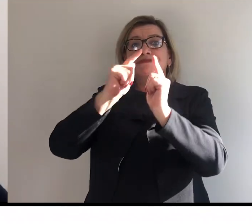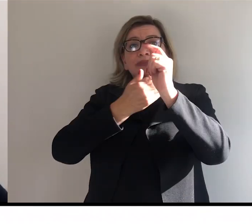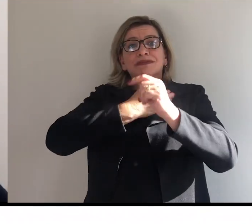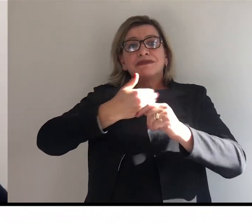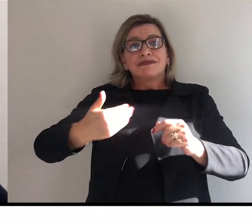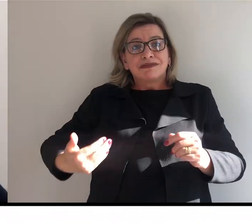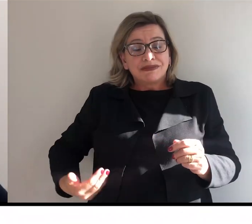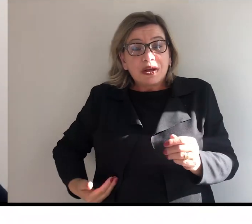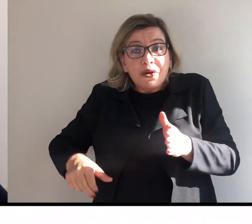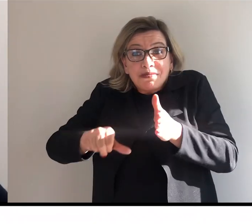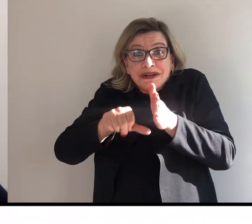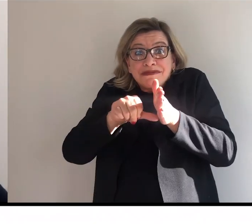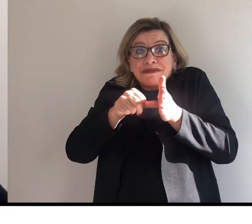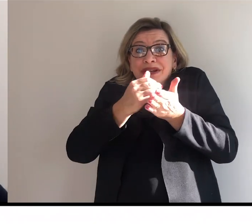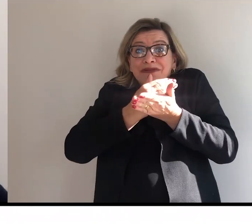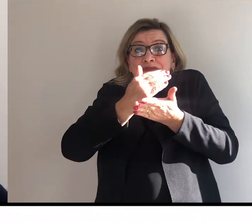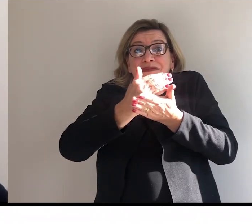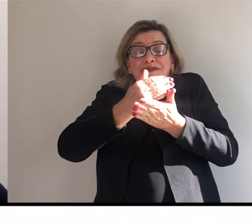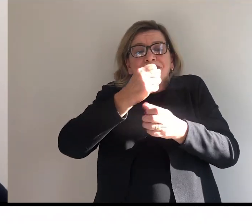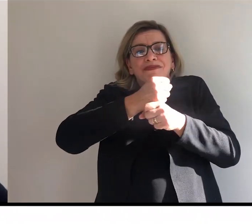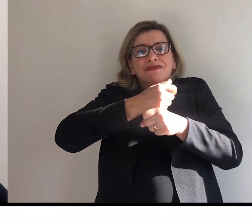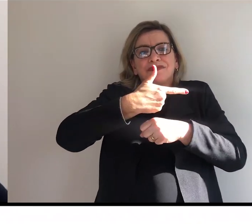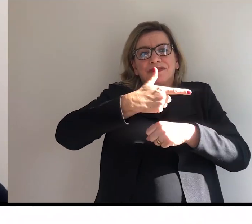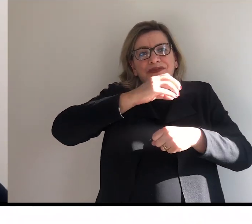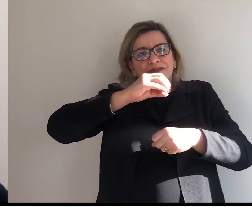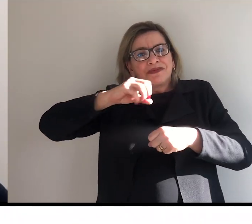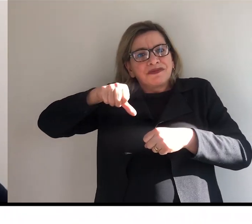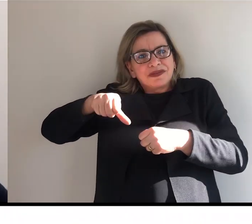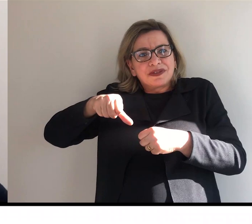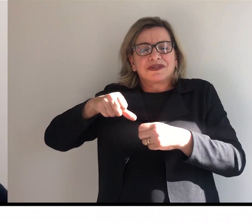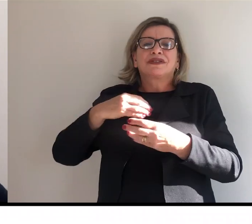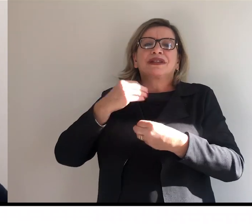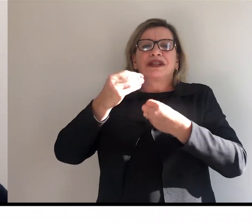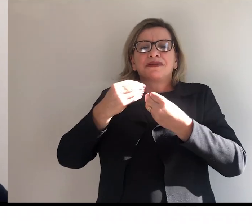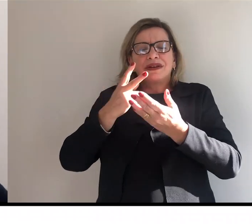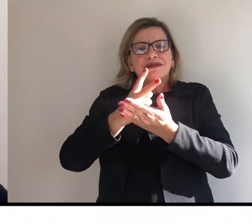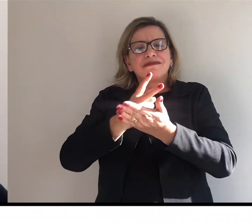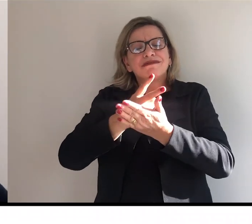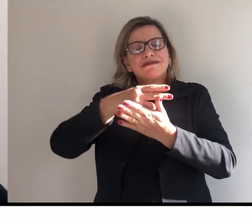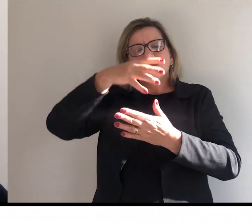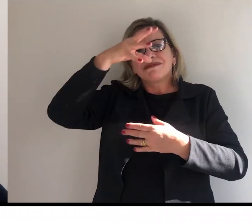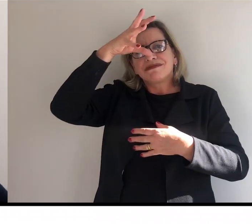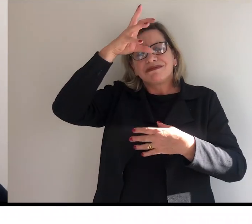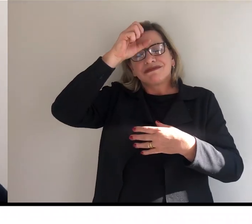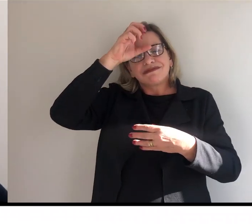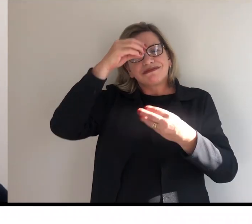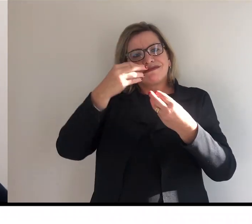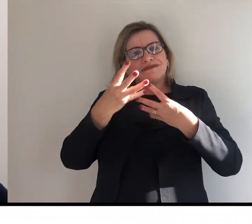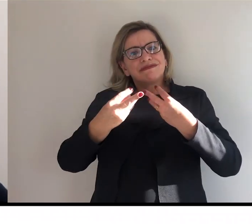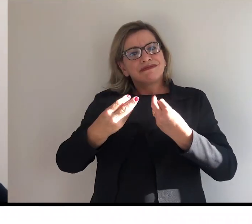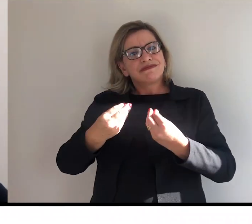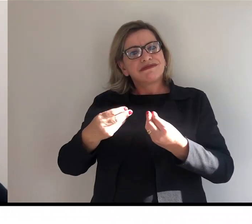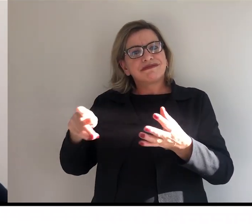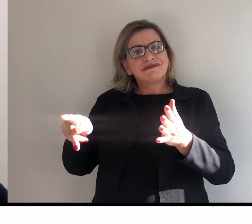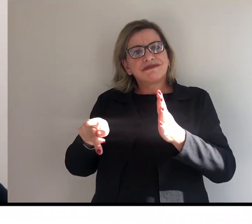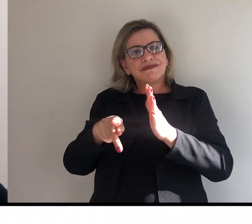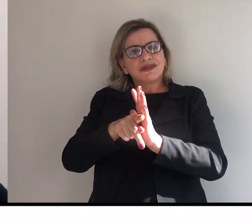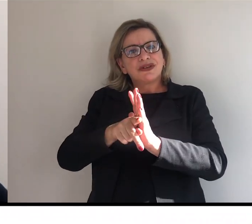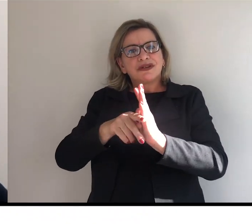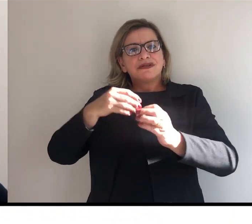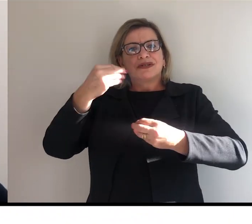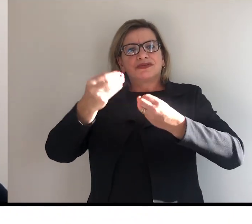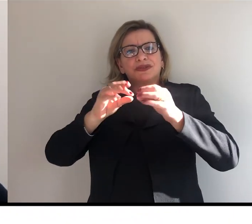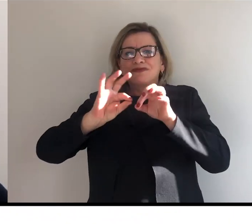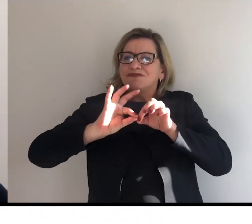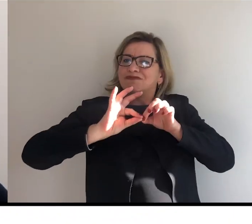oferta se deu no ano de 2009, e de lá para cá nós aprendemos muito sobre a oferta da